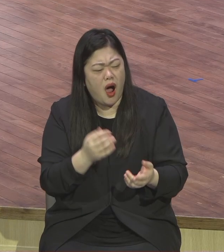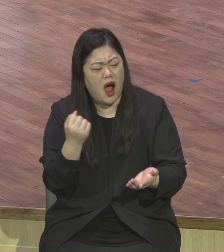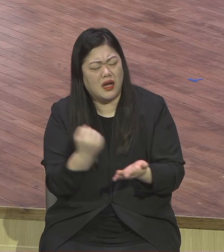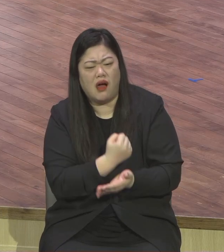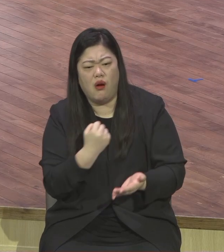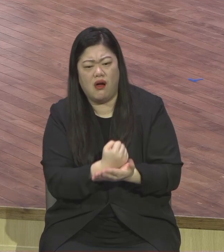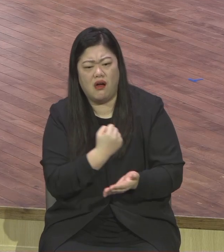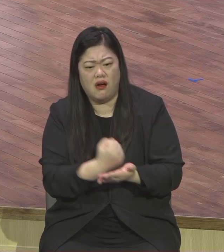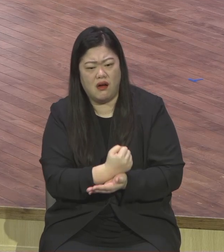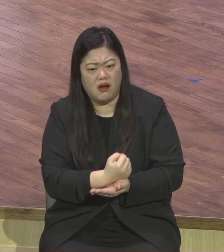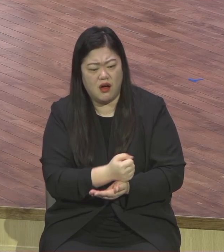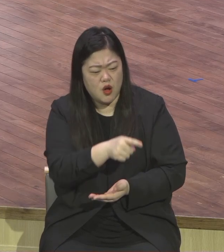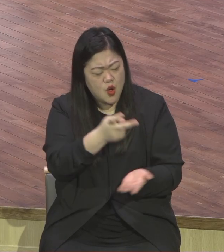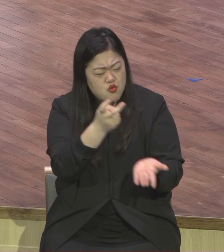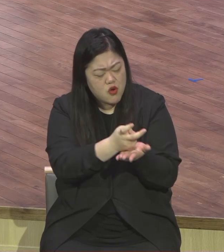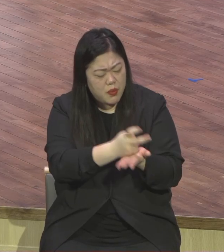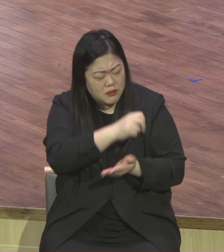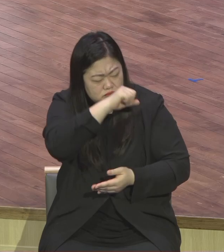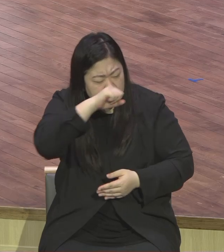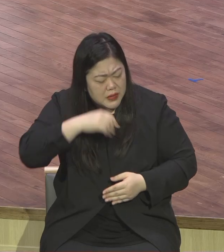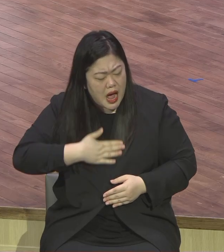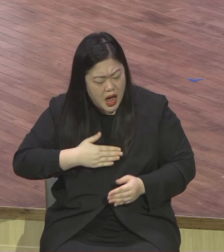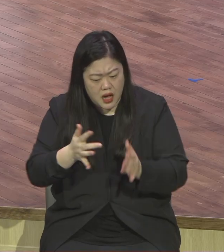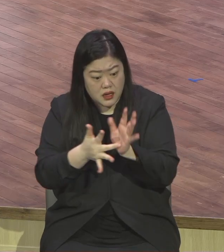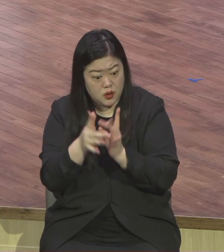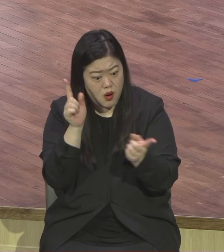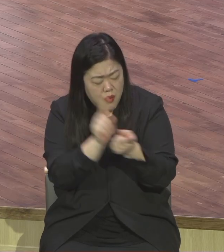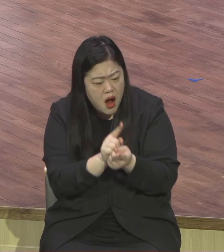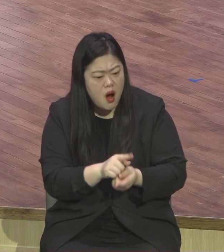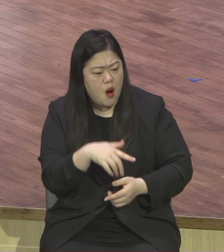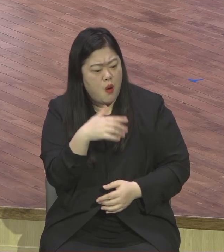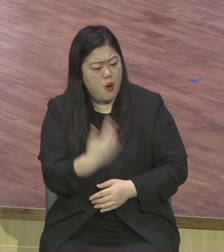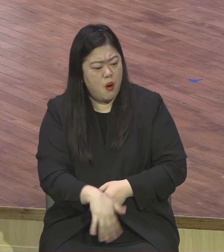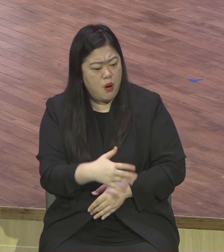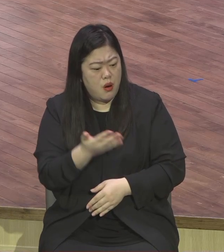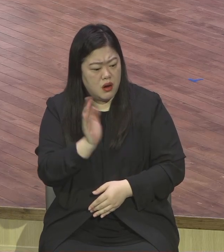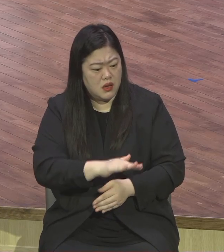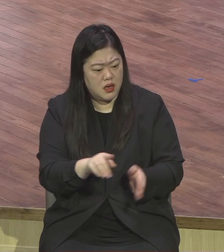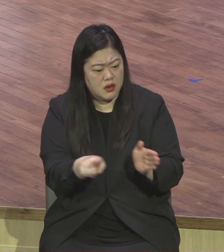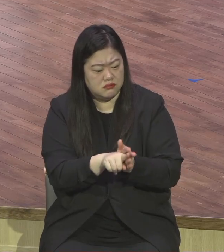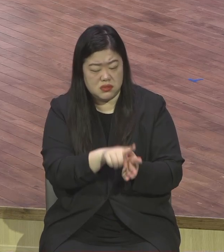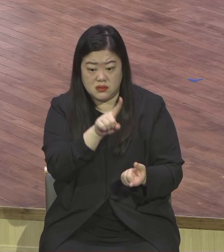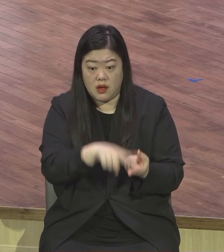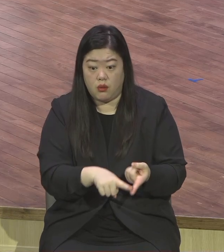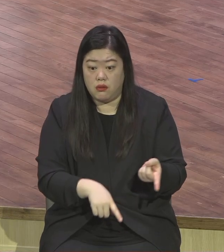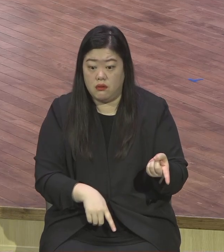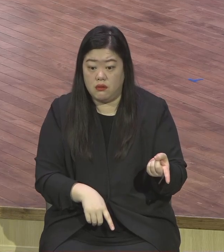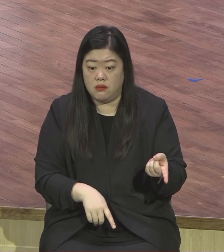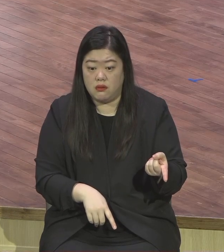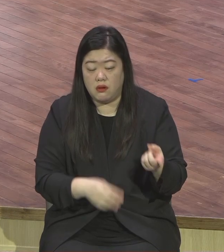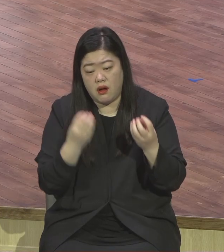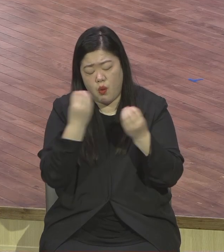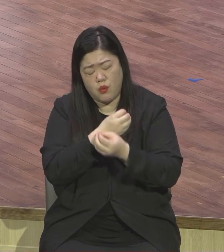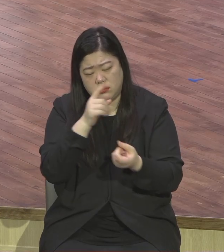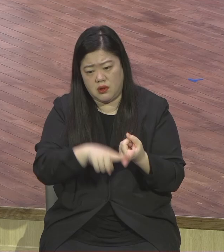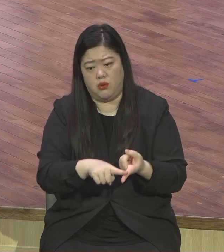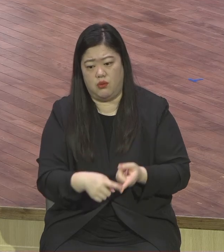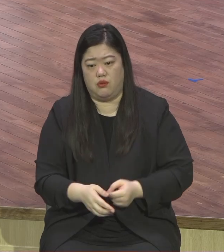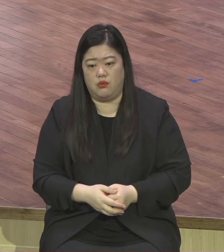본문이에요. 오늘 본문은 영적인 삶을 사는 데 있어서 쉽게 오해할 수 있는 두 가지 부분을 다루고 있습니다.